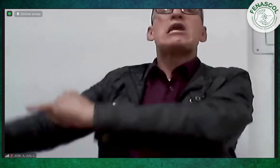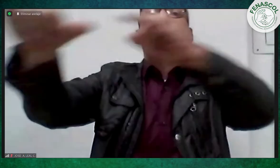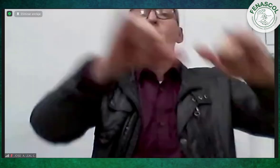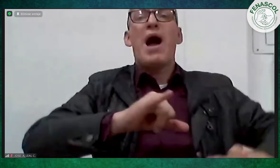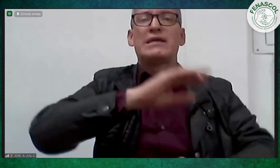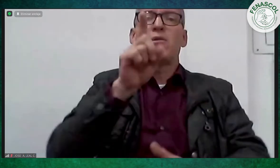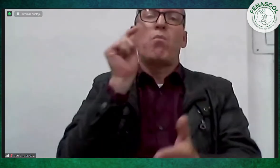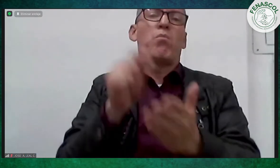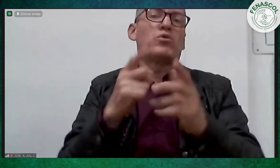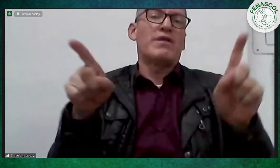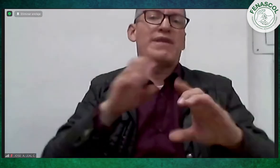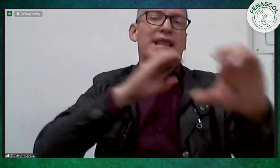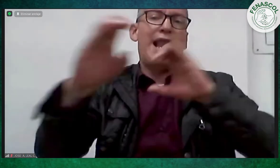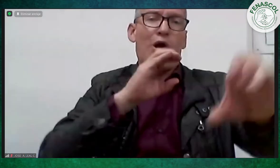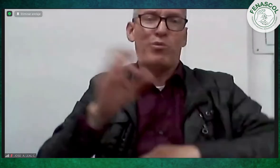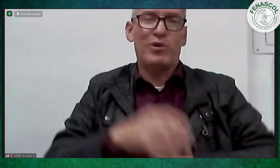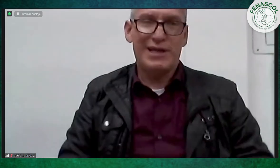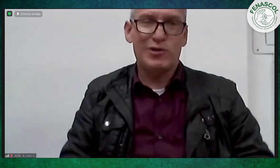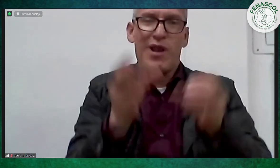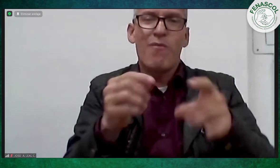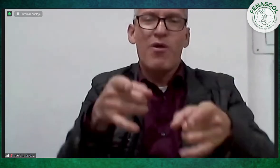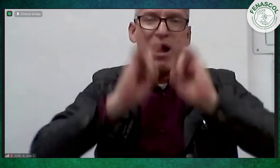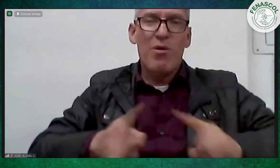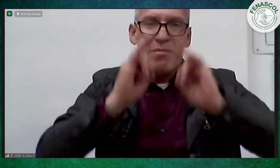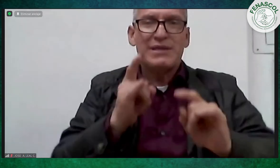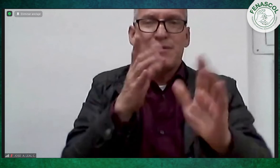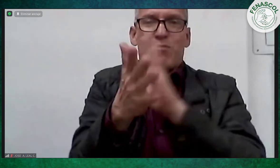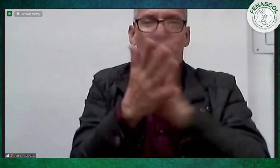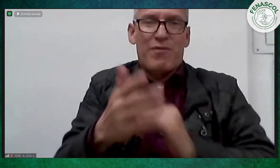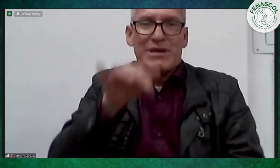los demás. Lo único diferente es nuestra forma de comunicación y percepción de la información. Es eso.